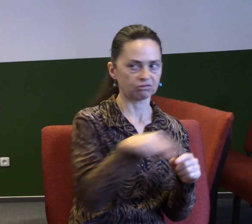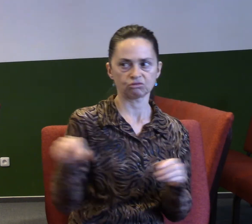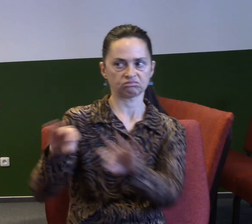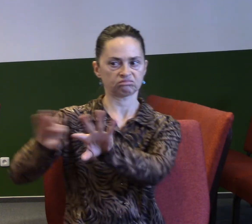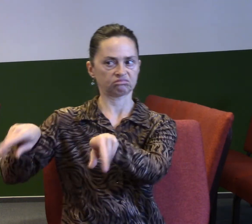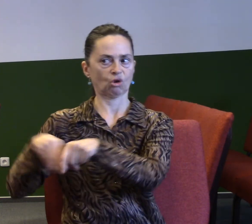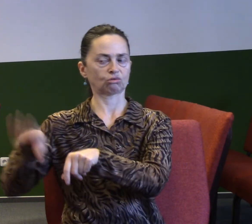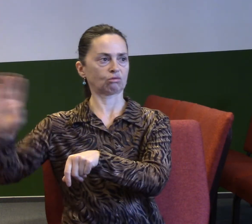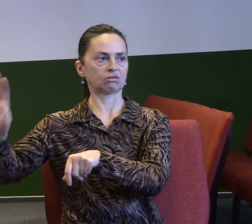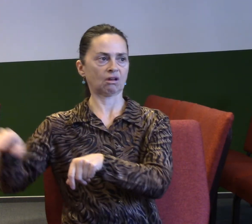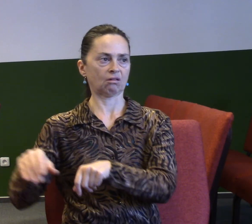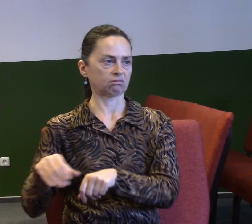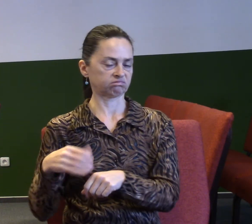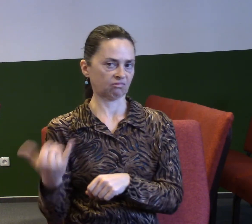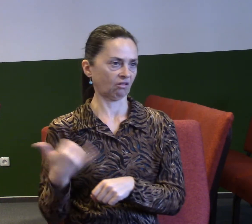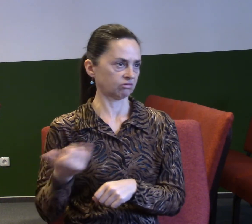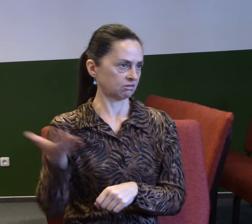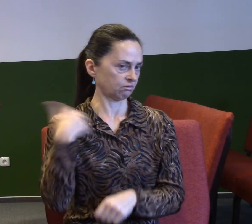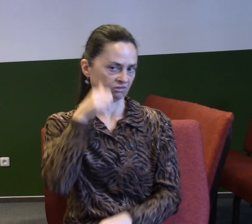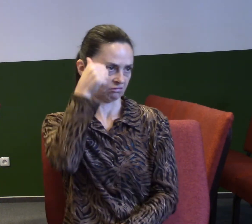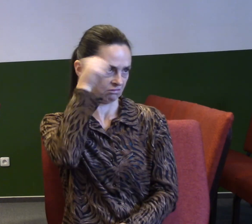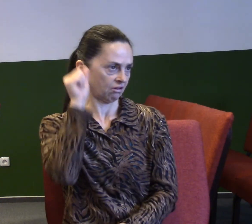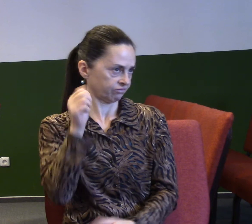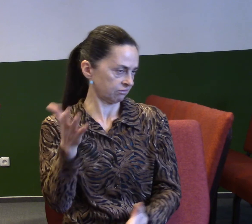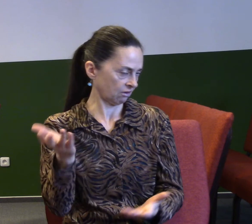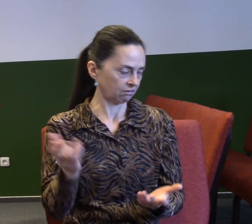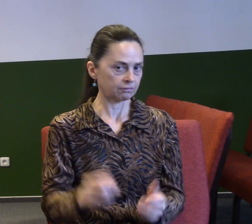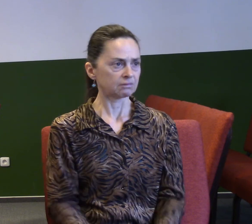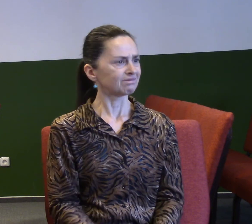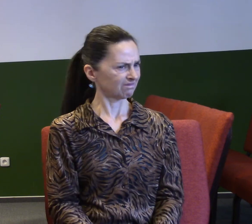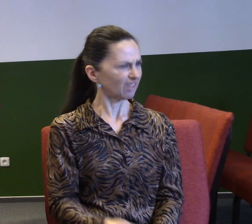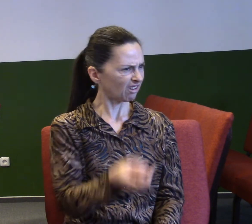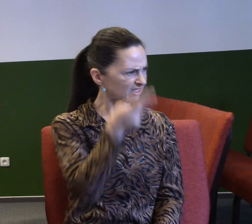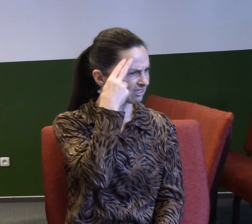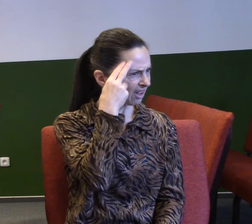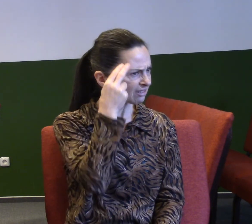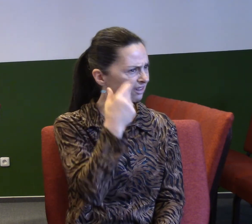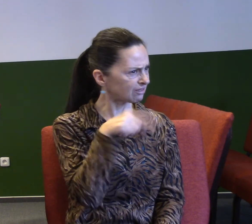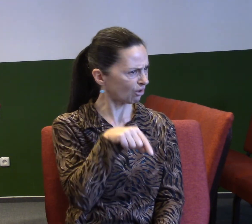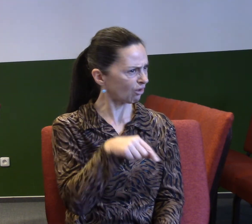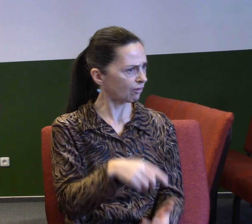Znáte to? Setkáváte se s tím? Protožku hlouby, neděláme to někdy.